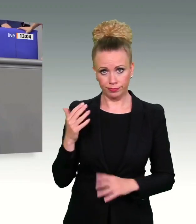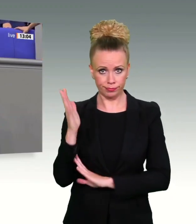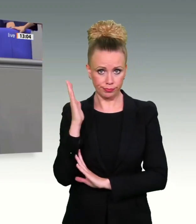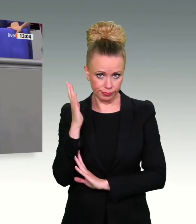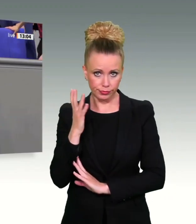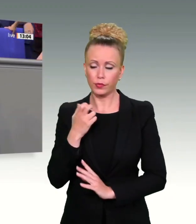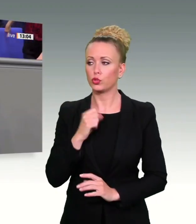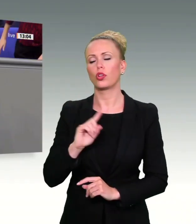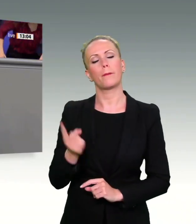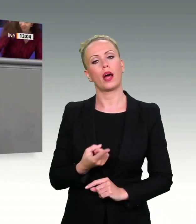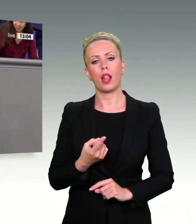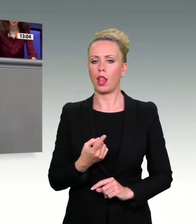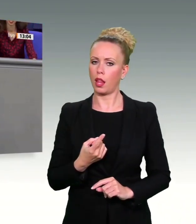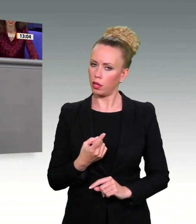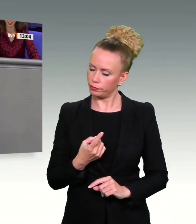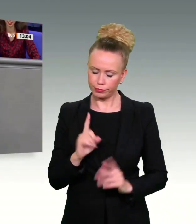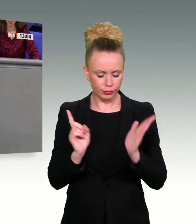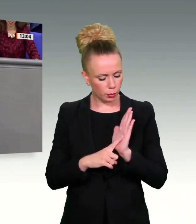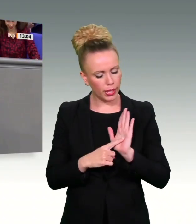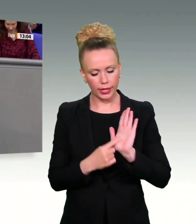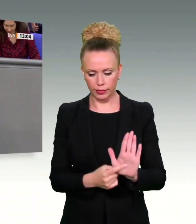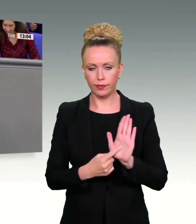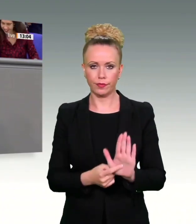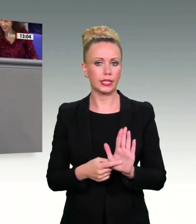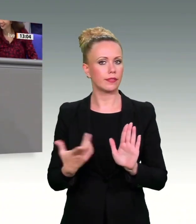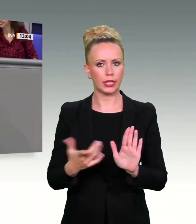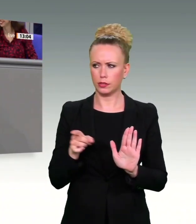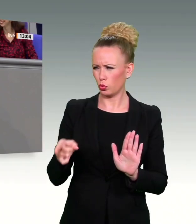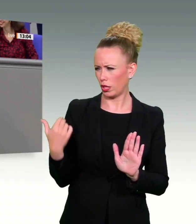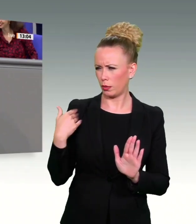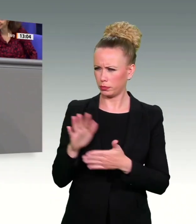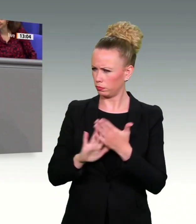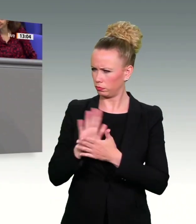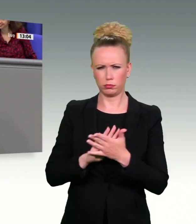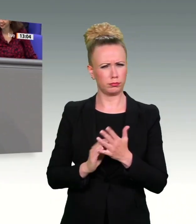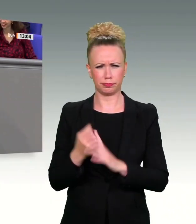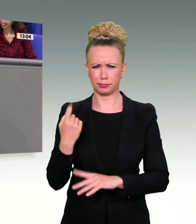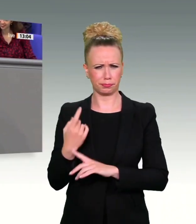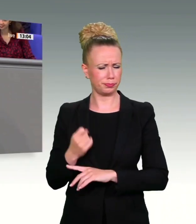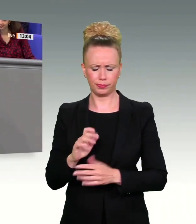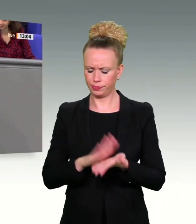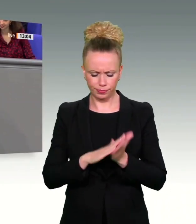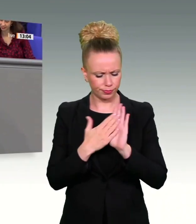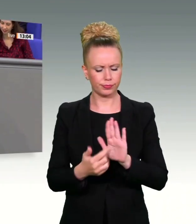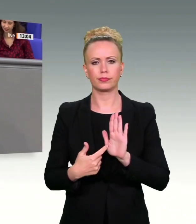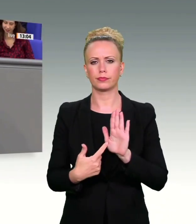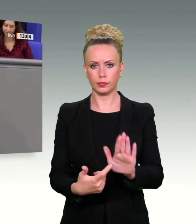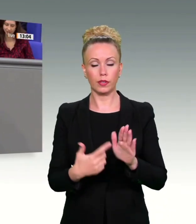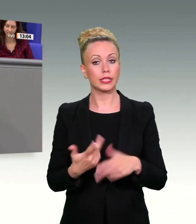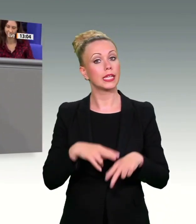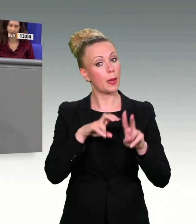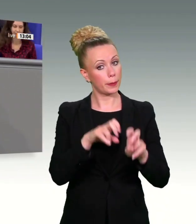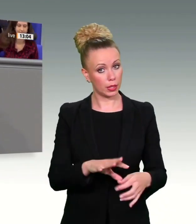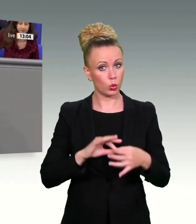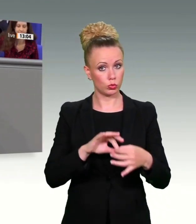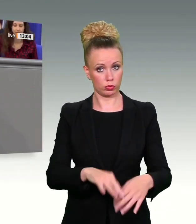Hinweisen vom Kopf auf die Füße zu stellen. Erstens. Der einzige Ermittlungsansatz gegen Kindesmissbrauch ist in den